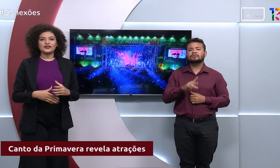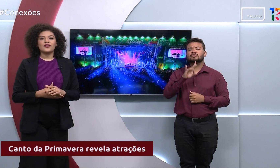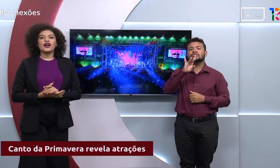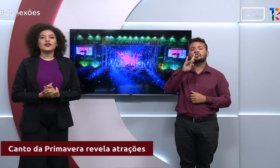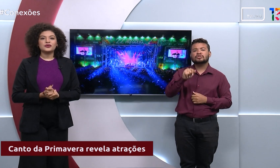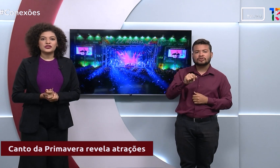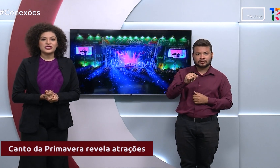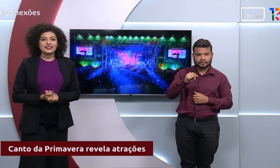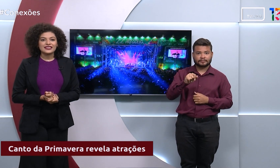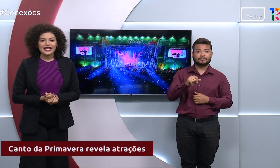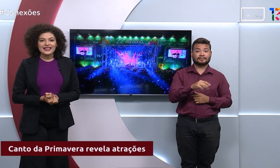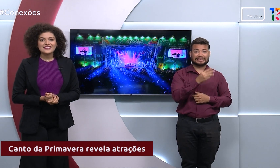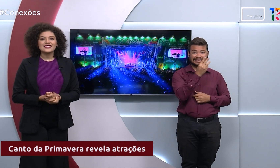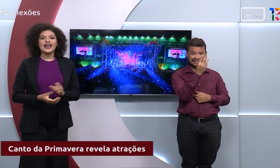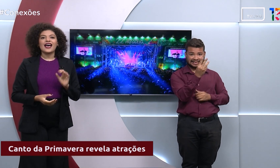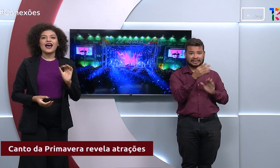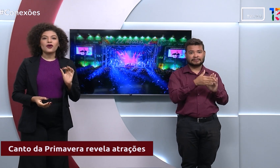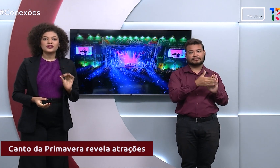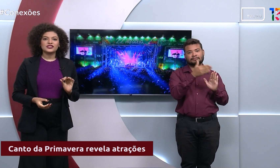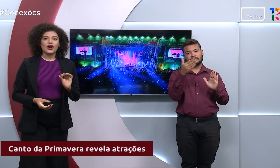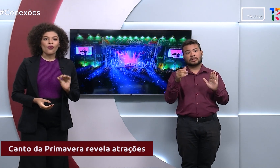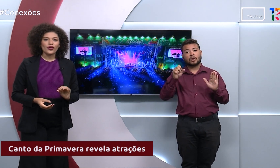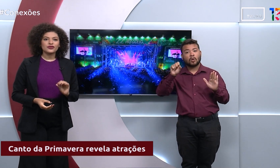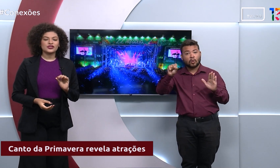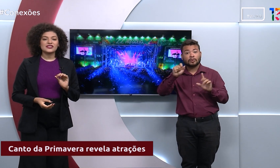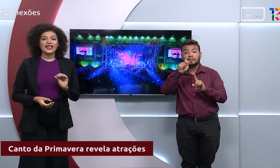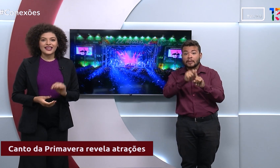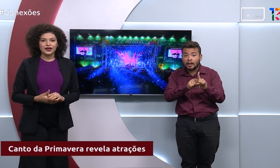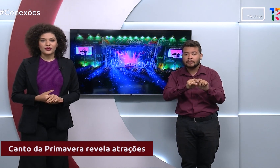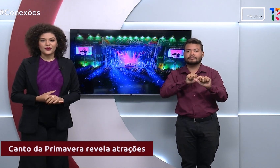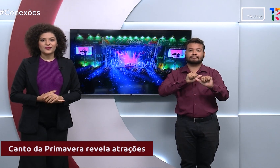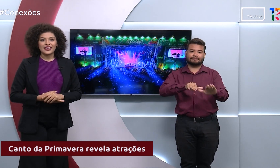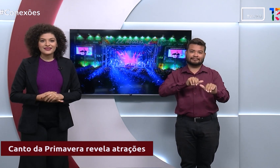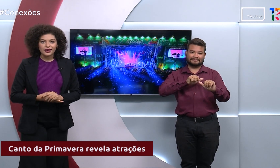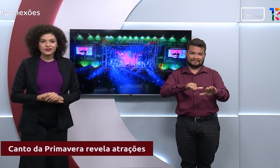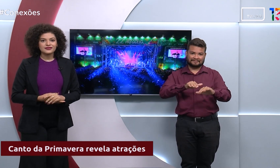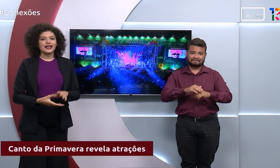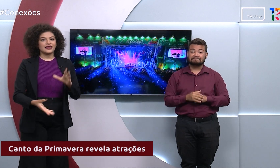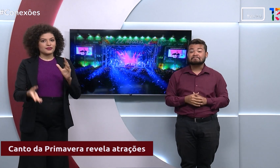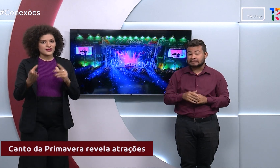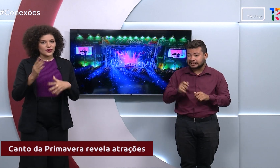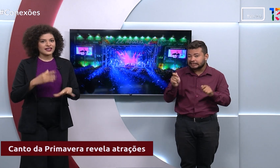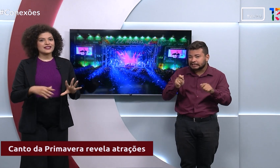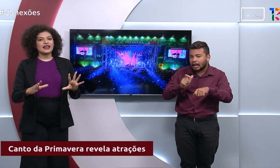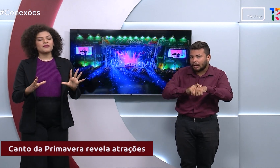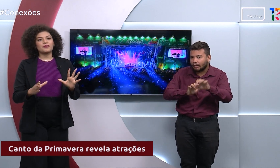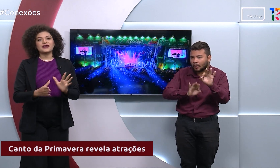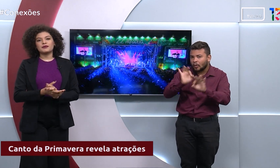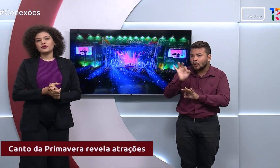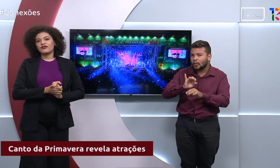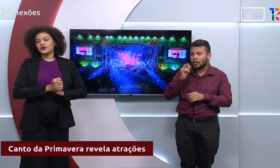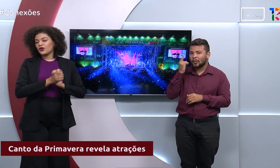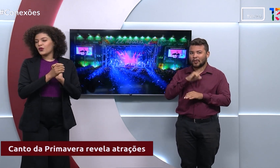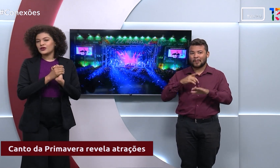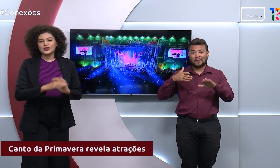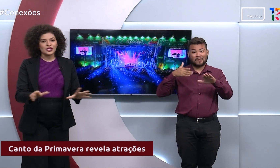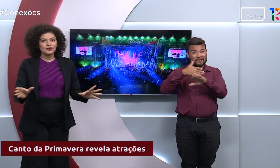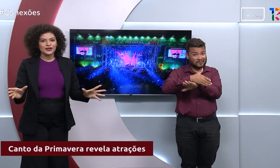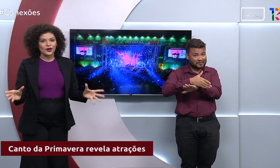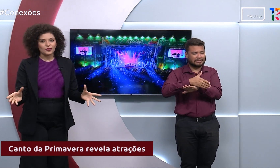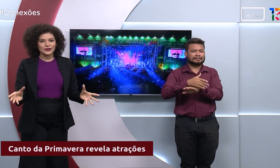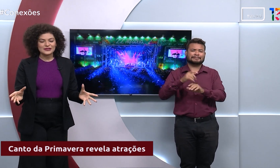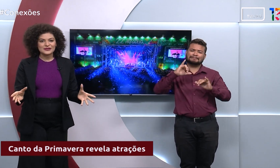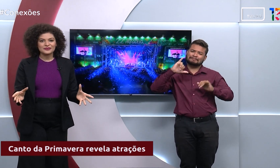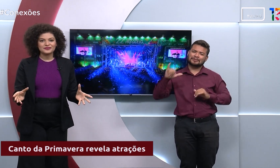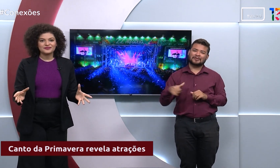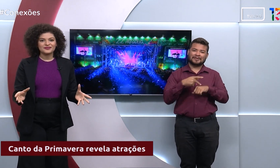realizado do dia 3 ao dia 8 de setembro. Então, dá tempo de se organizar para participar do evento e curtir